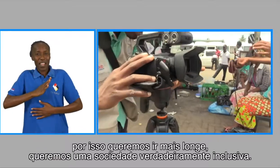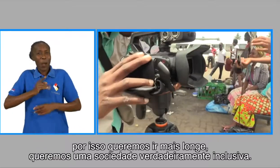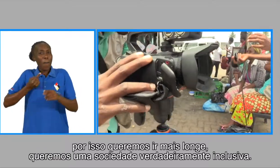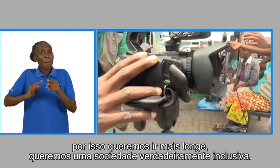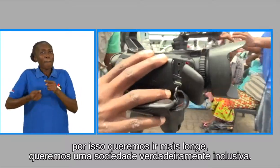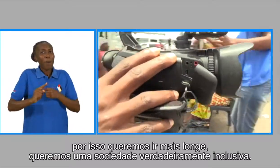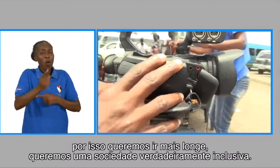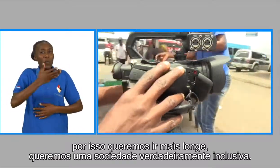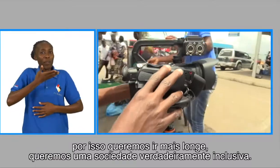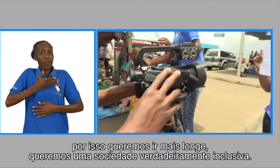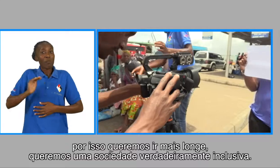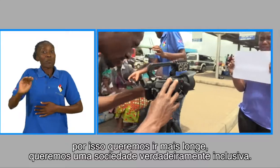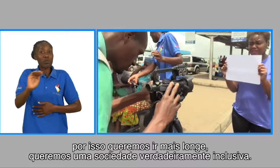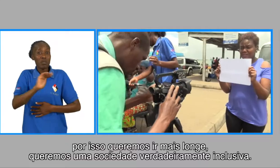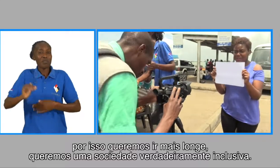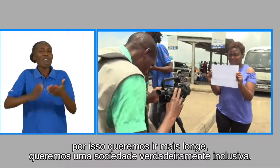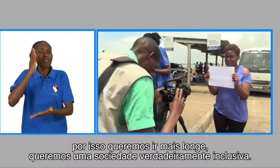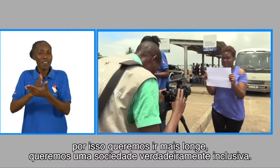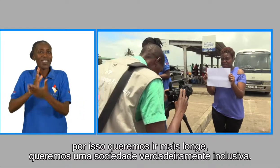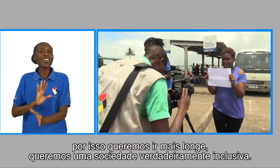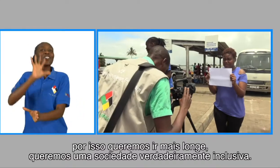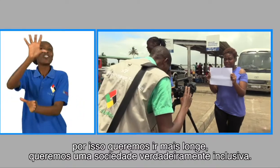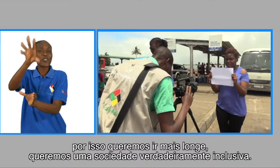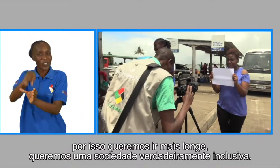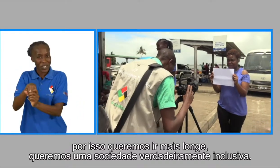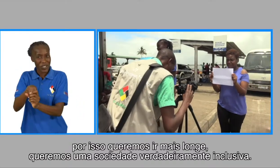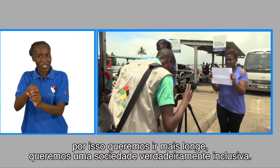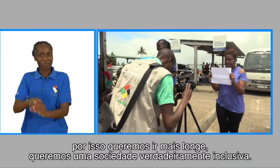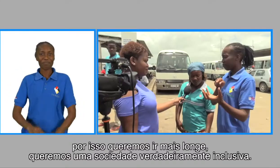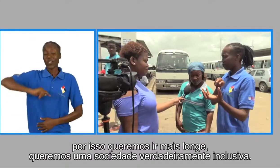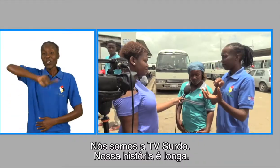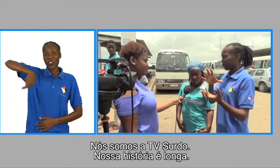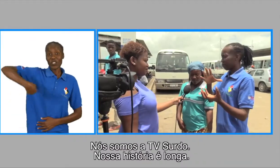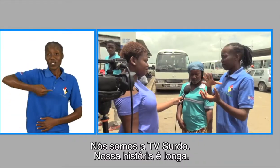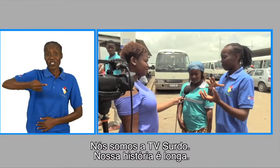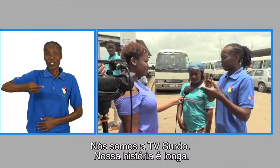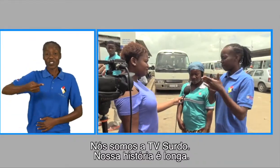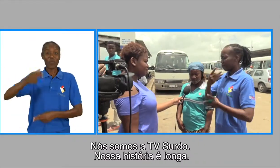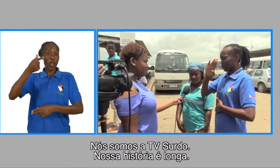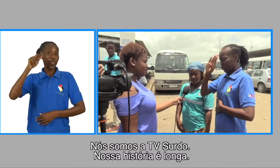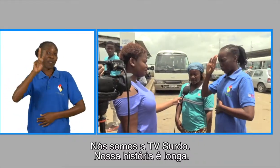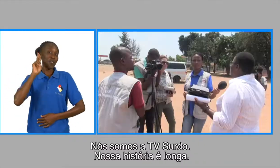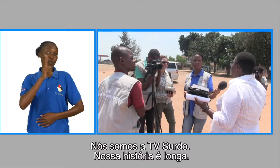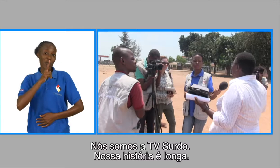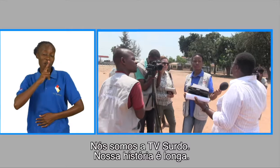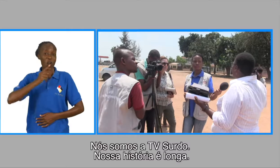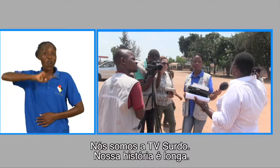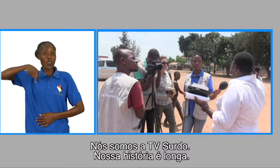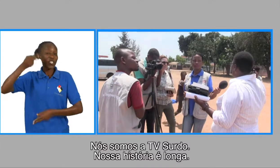longe. Queremos uma sociedade verdadeiramente inclusiva. Nós somos a TV Surdo. Nossa história é